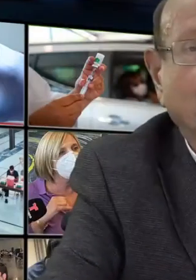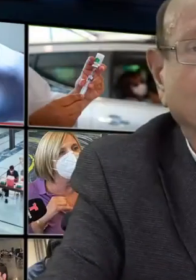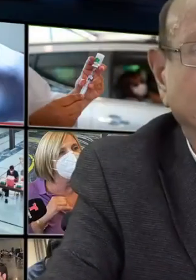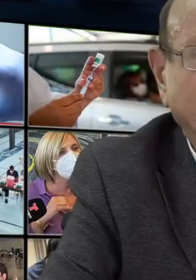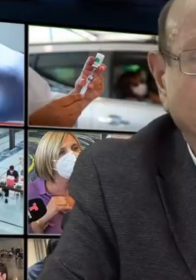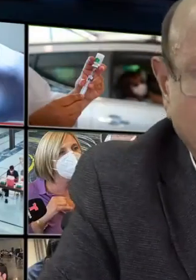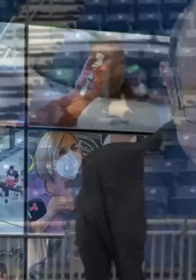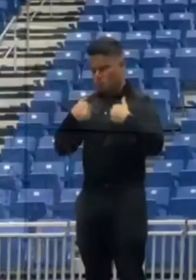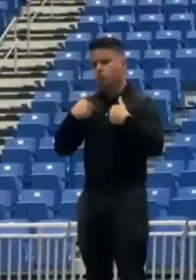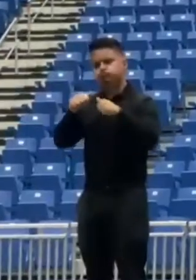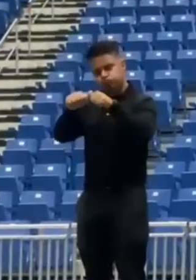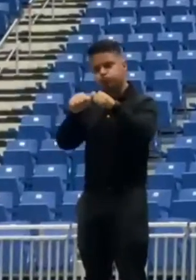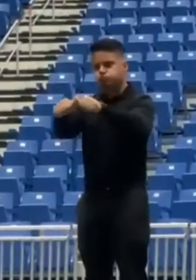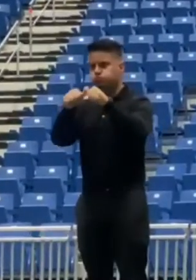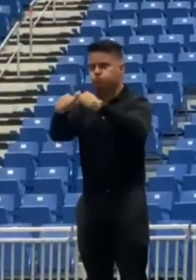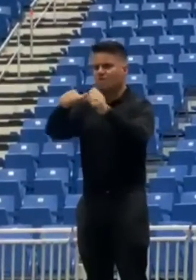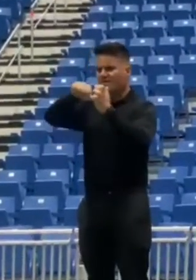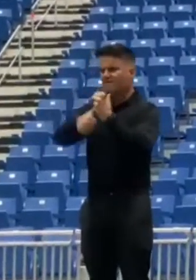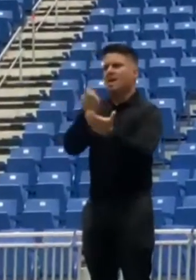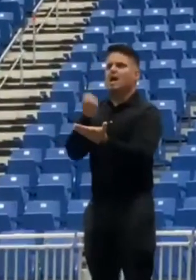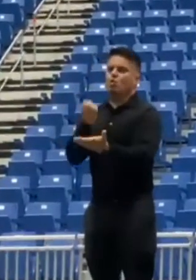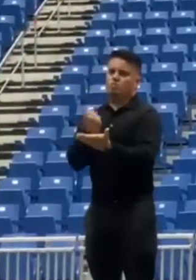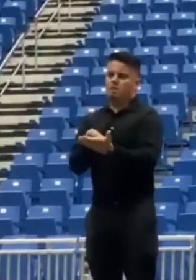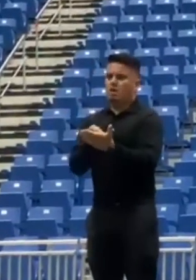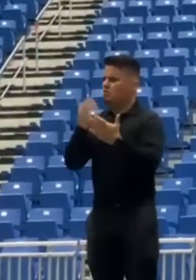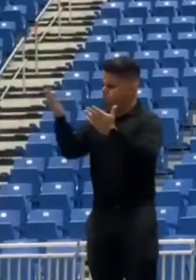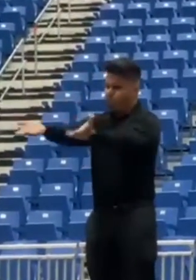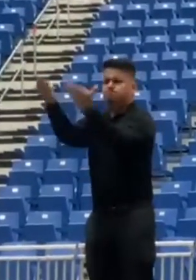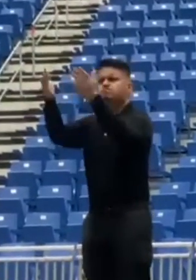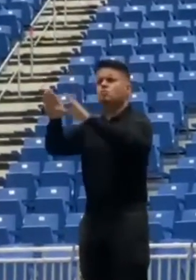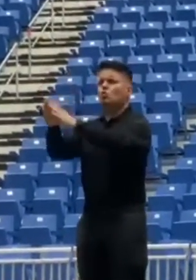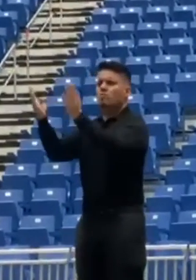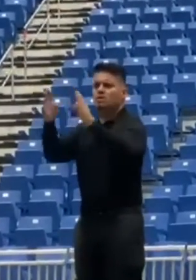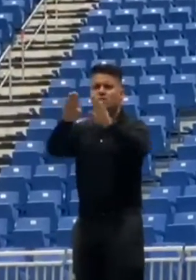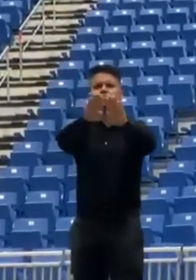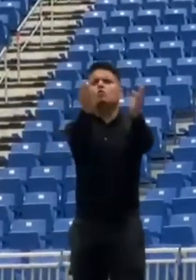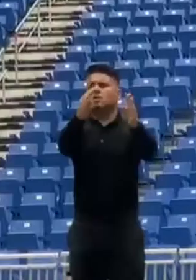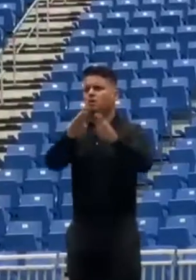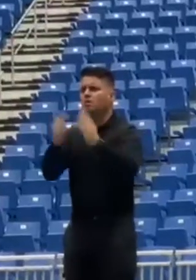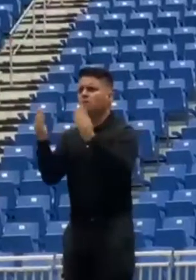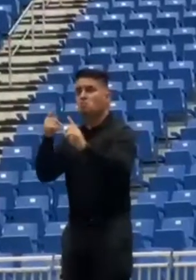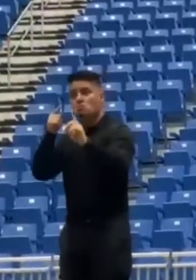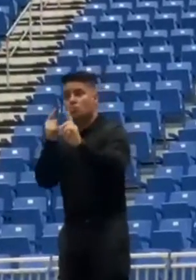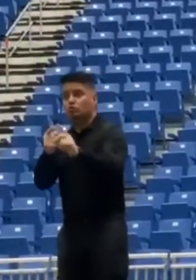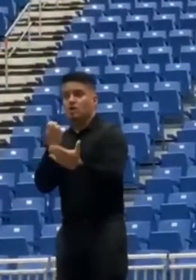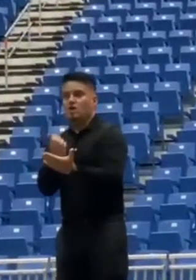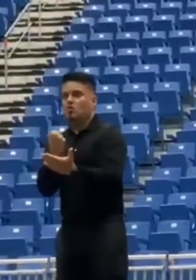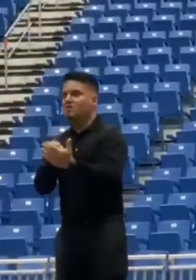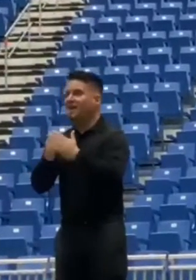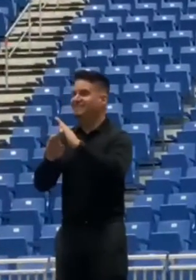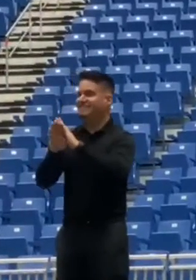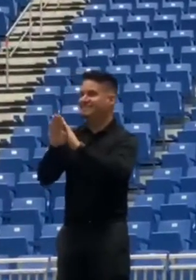Gobernador Pedro Pierruiz se autoriza nueva orden ejecutiva, elimina el toque de queda, se aumenta al 50% el